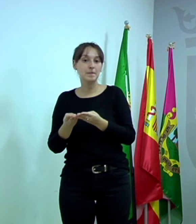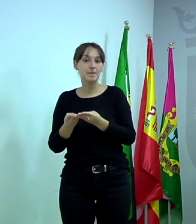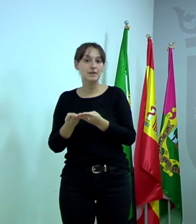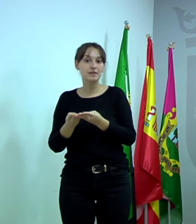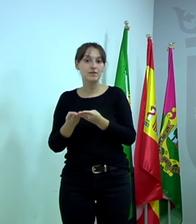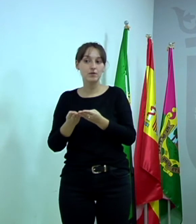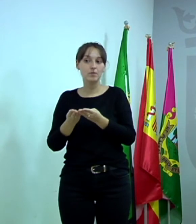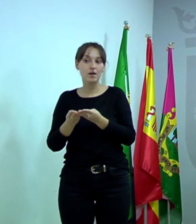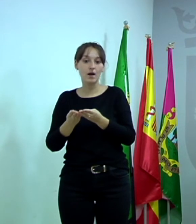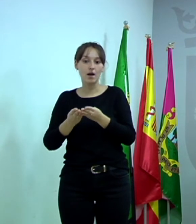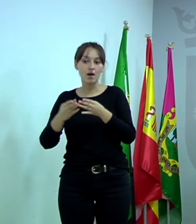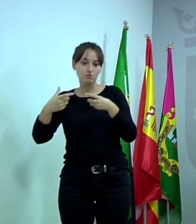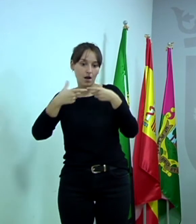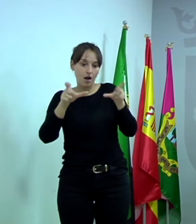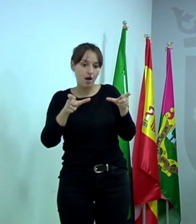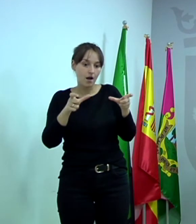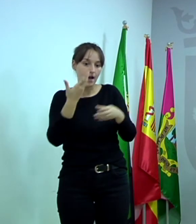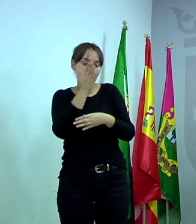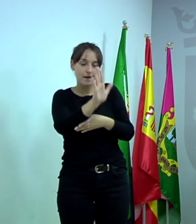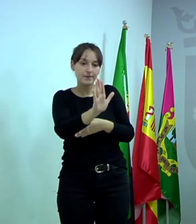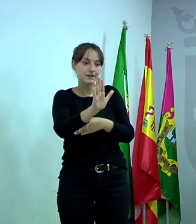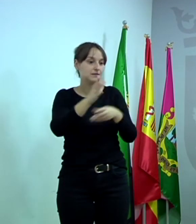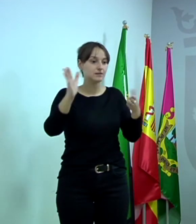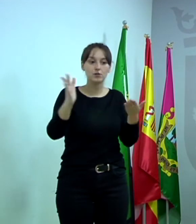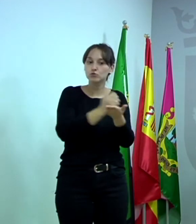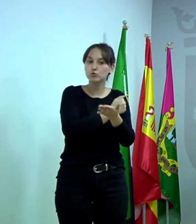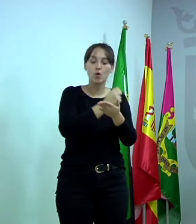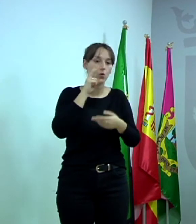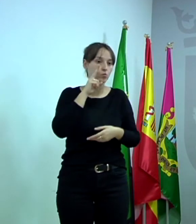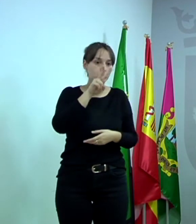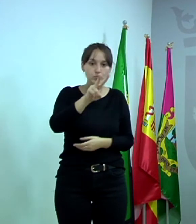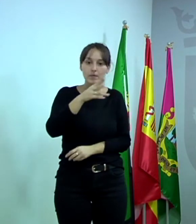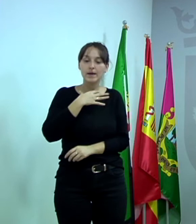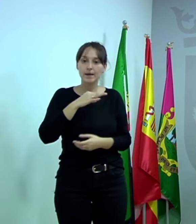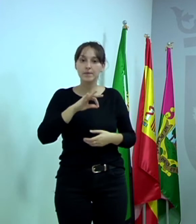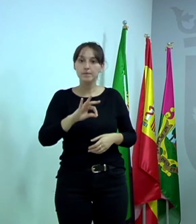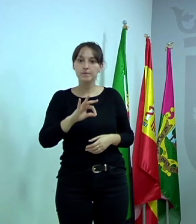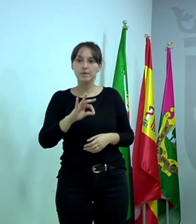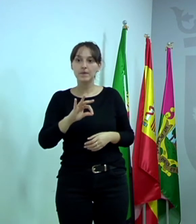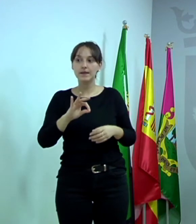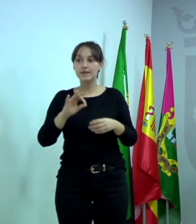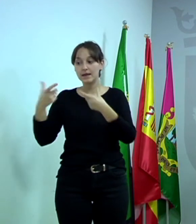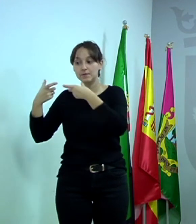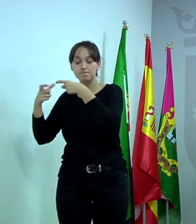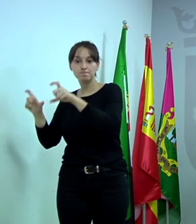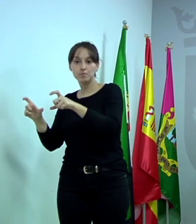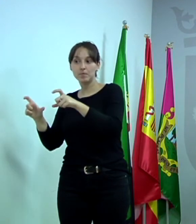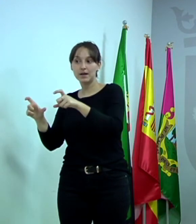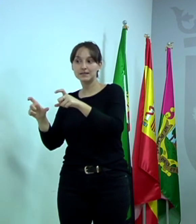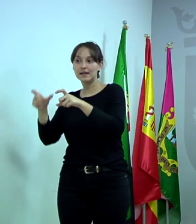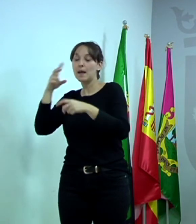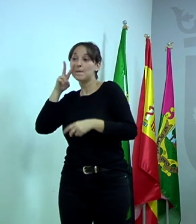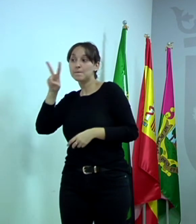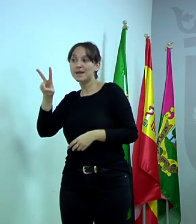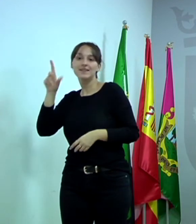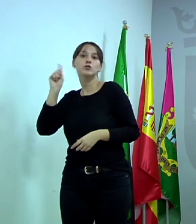Esa plataforma va a ser una parte abierta que la va a poder ver todo el mundo, qué consta la plataforma, qué ámbito